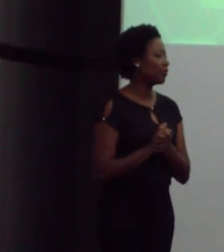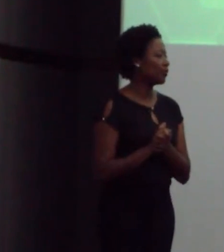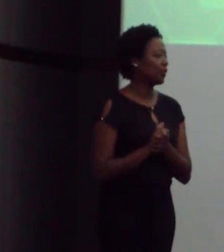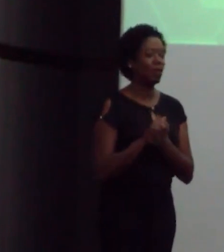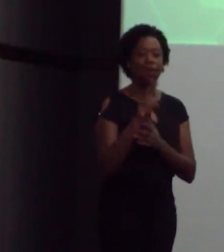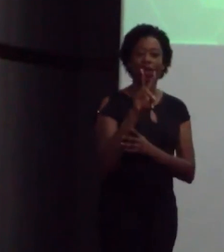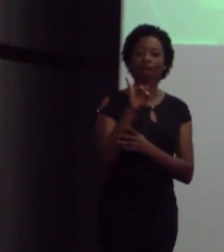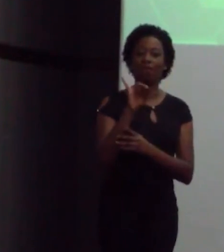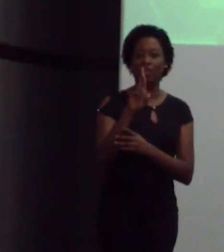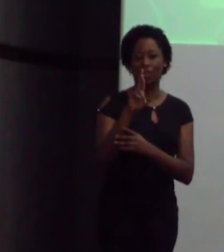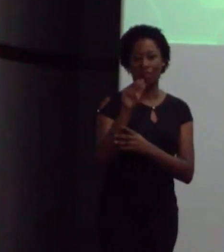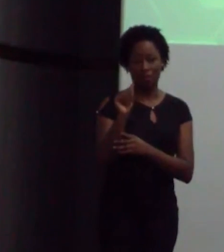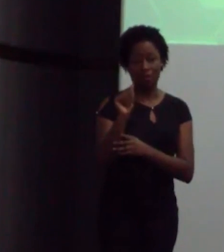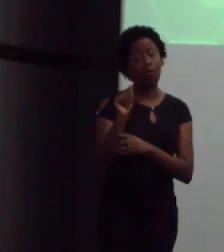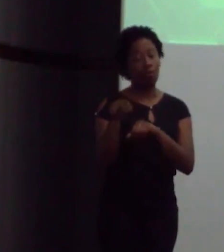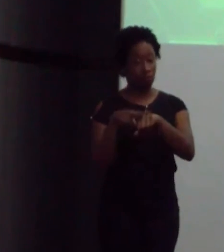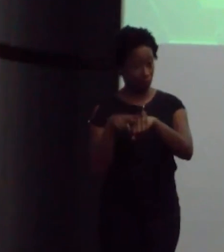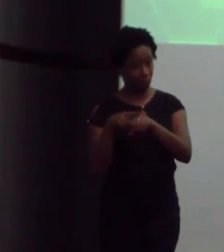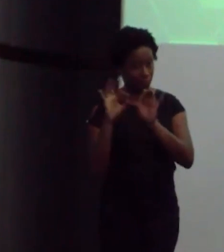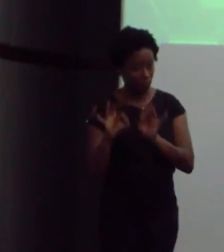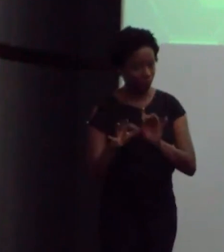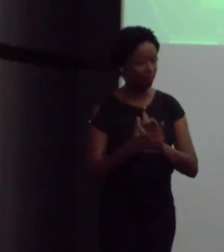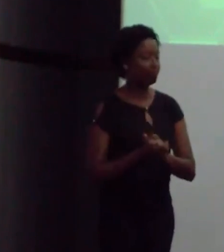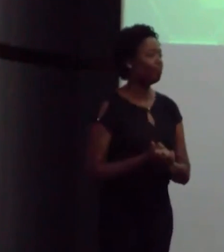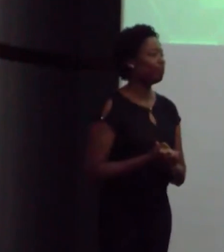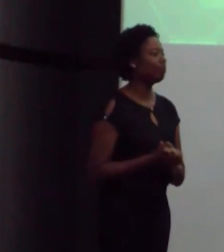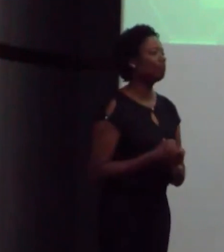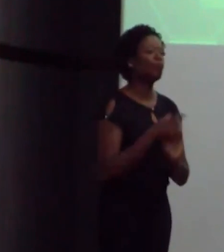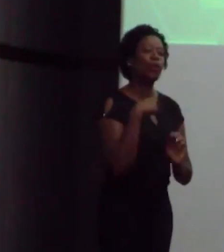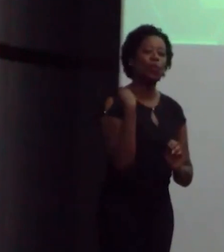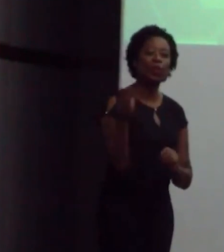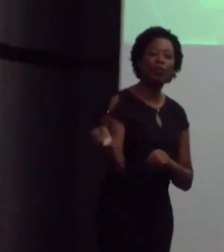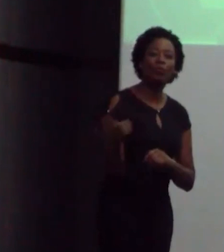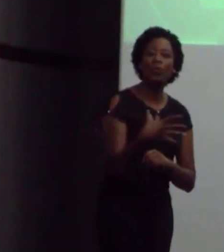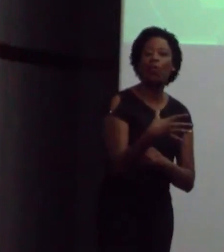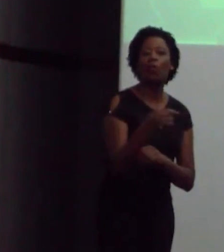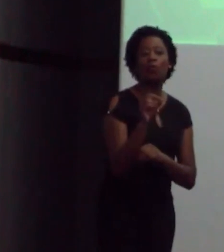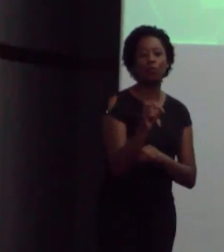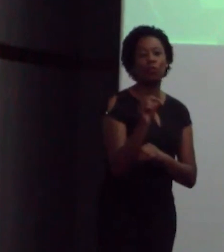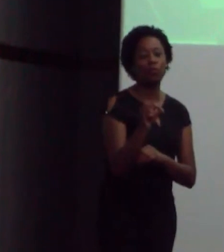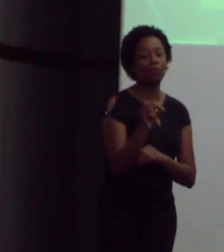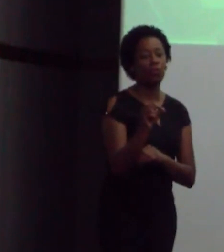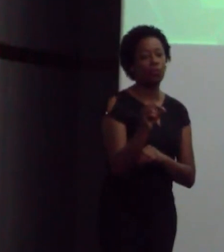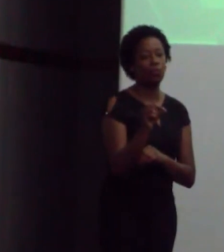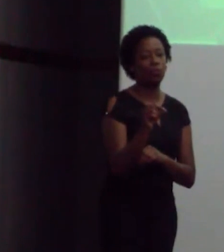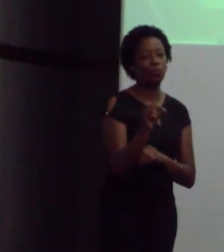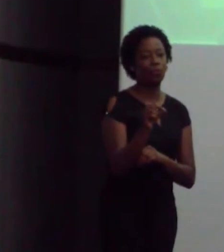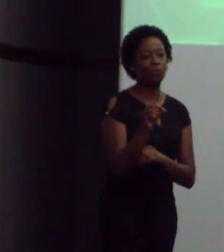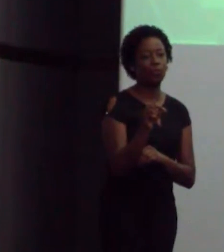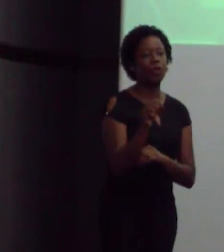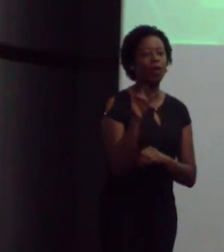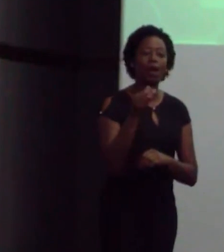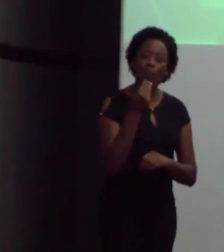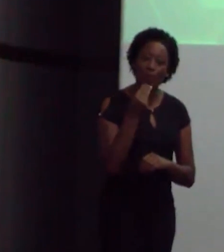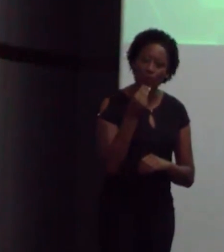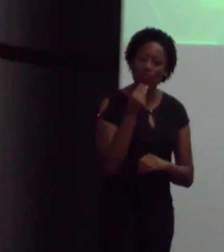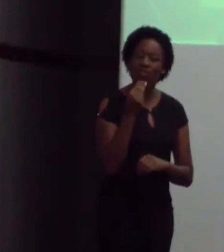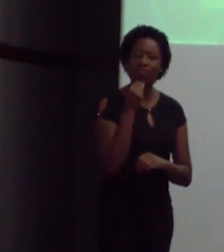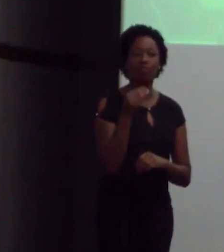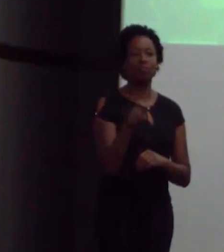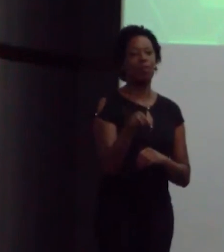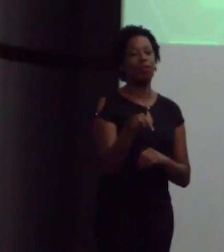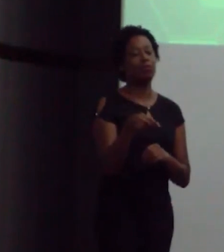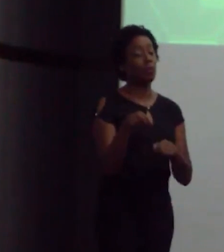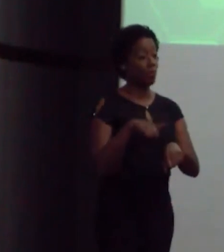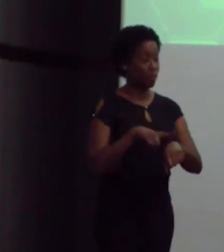verde. Eu entendo que a gente tem, de novo, uma... A gente deve se aproveitar dessa nossa